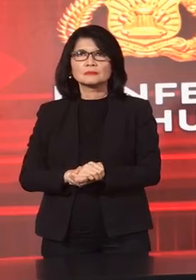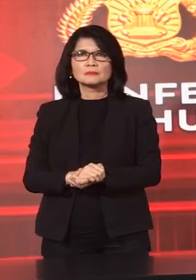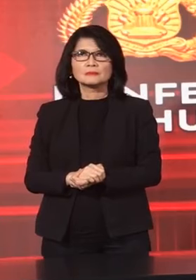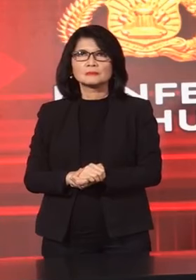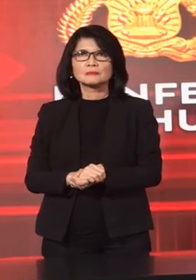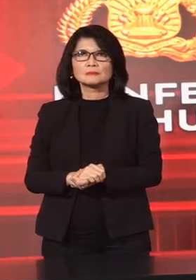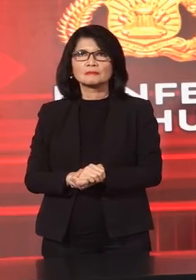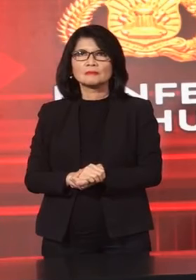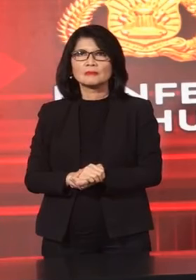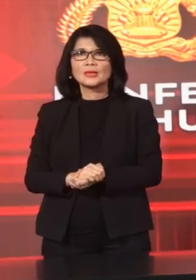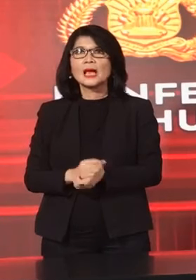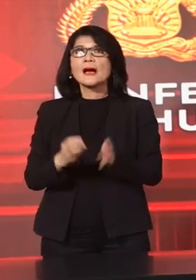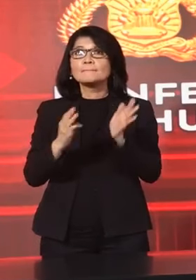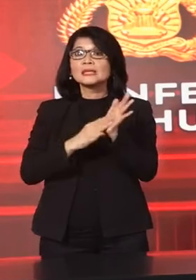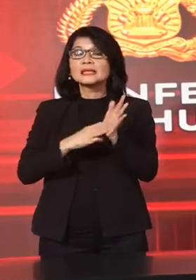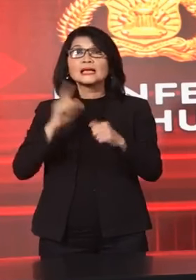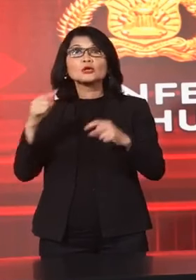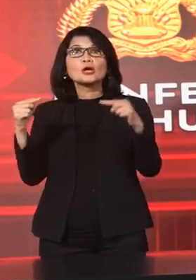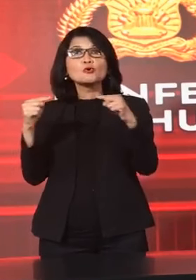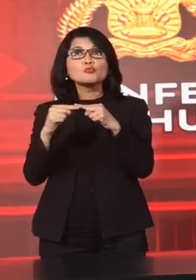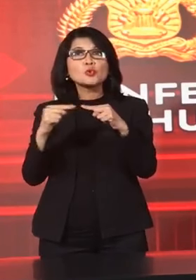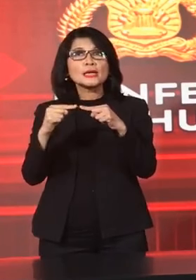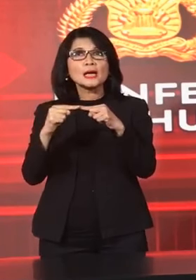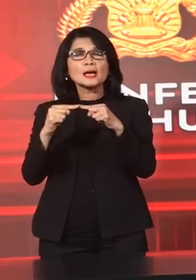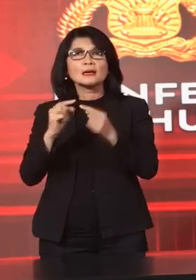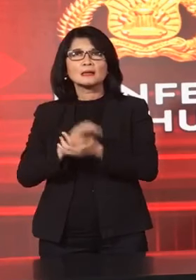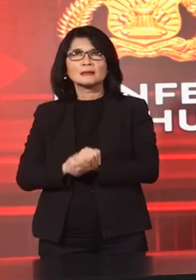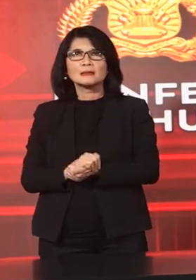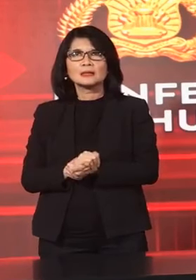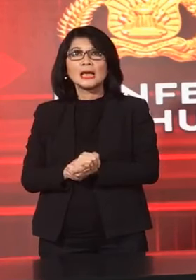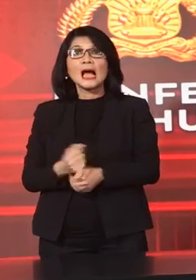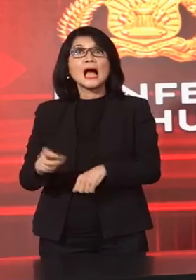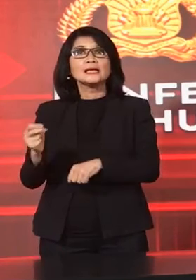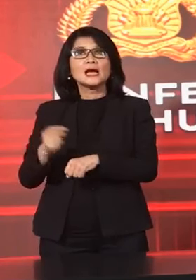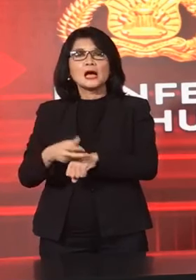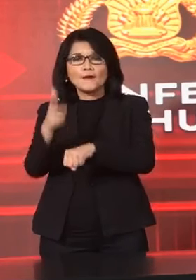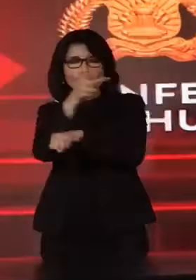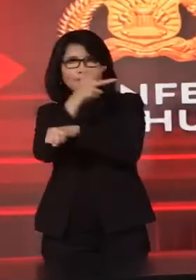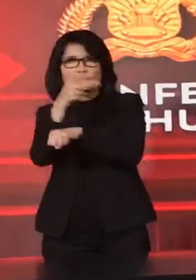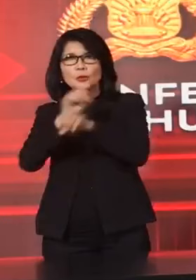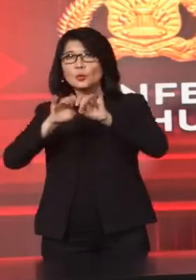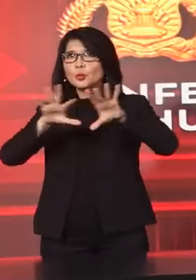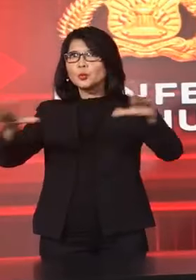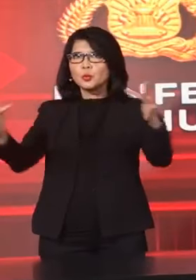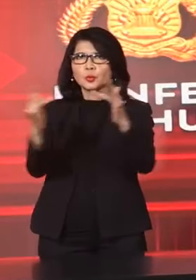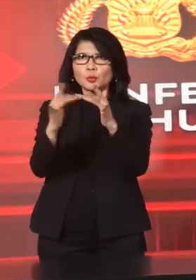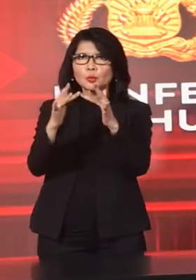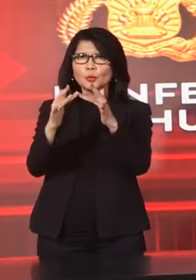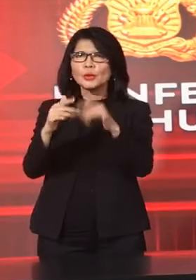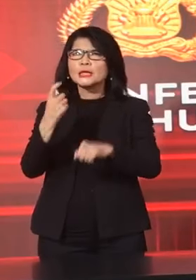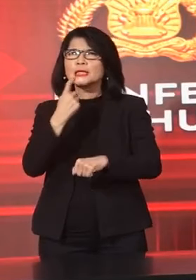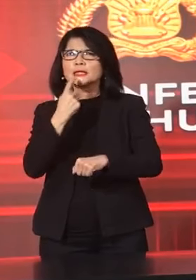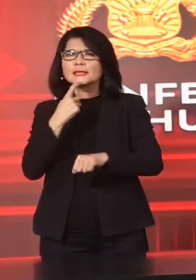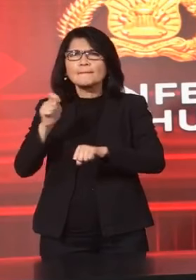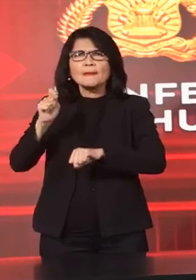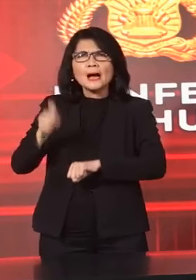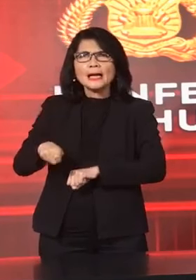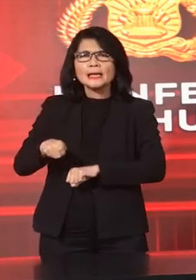Hal tersebut Terkait Dengan Adanya Video Viral Tentang Penggunaan